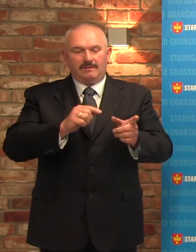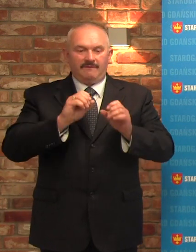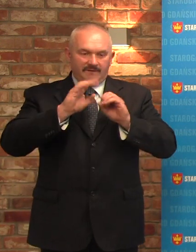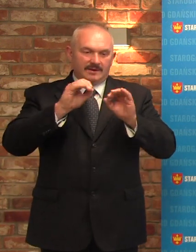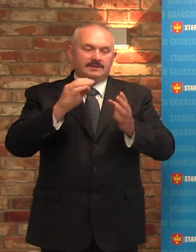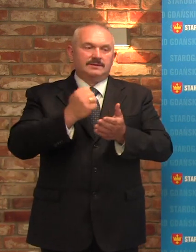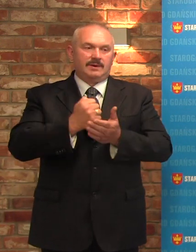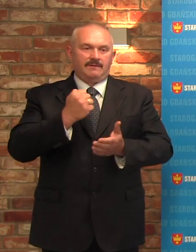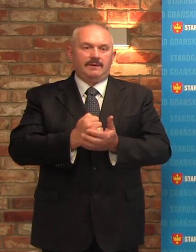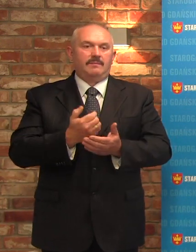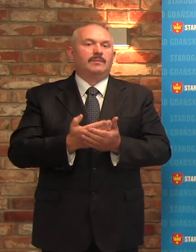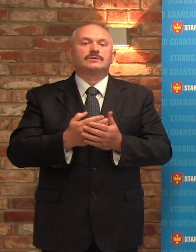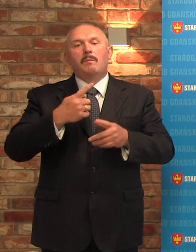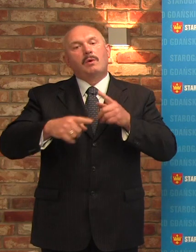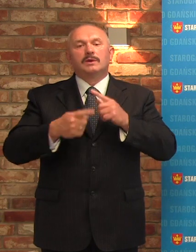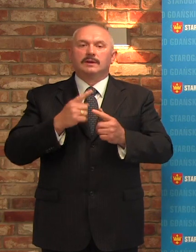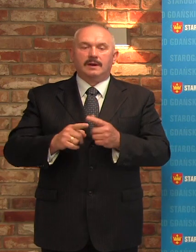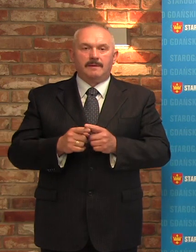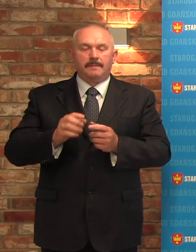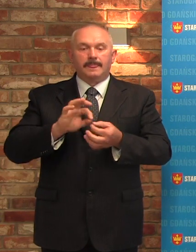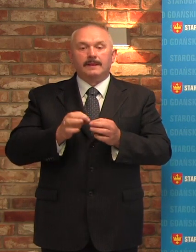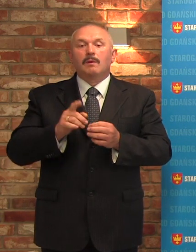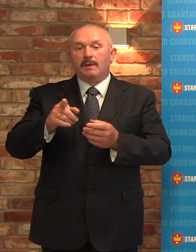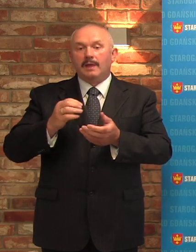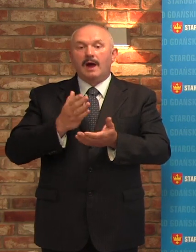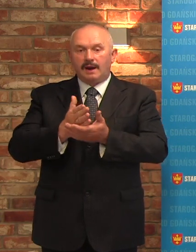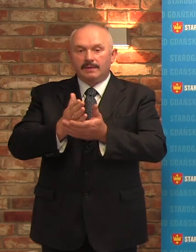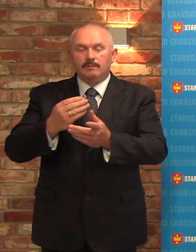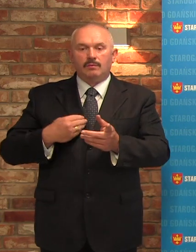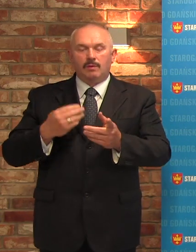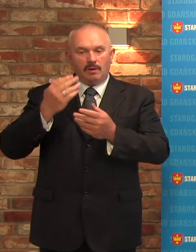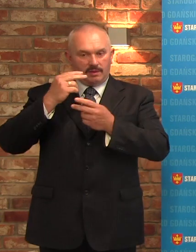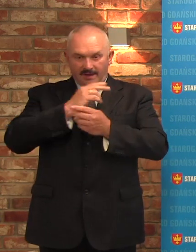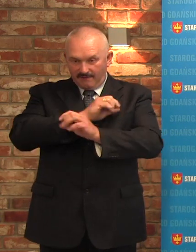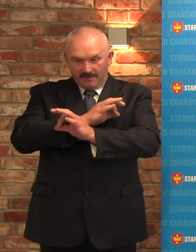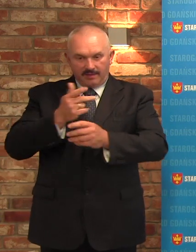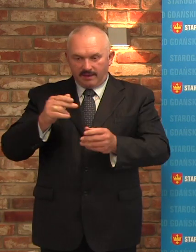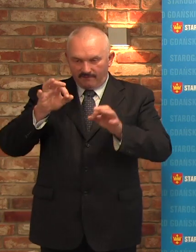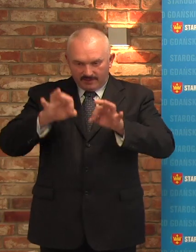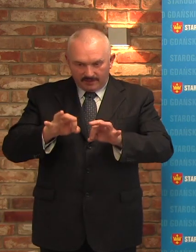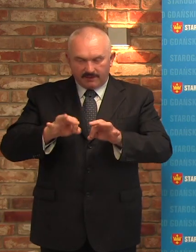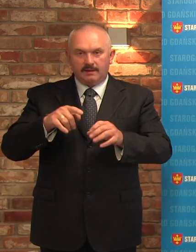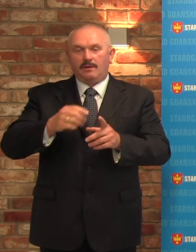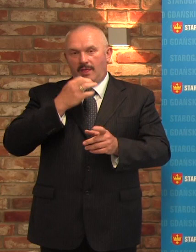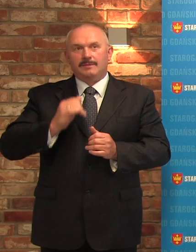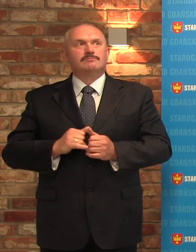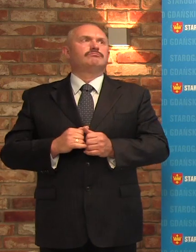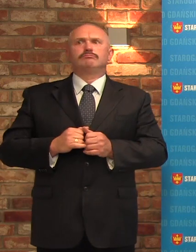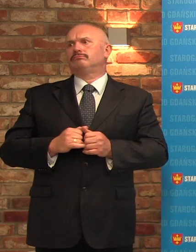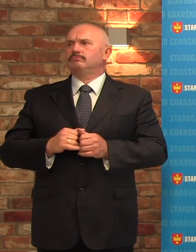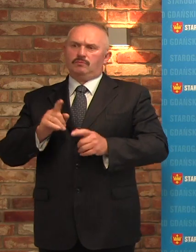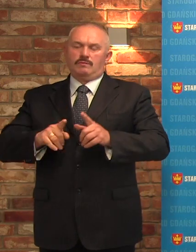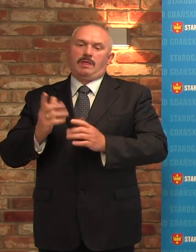i jeżeli pan radny zostanie uznany za niewinnym, z podniesioną głową chodzić po naszym mieście.